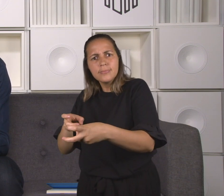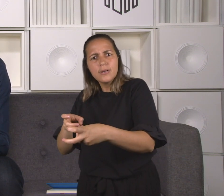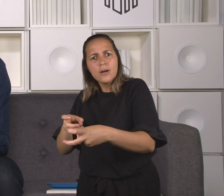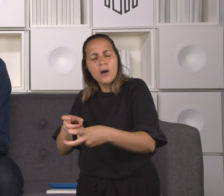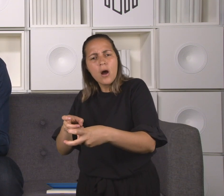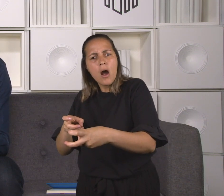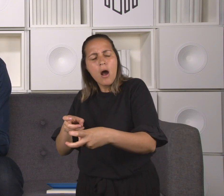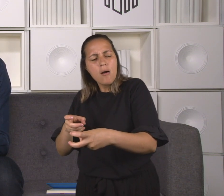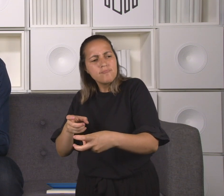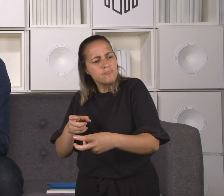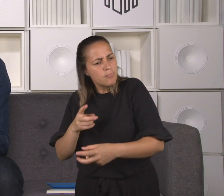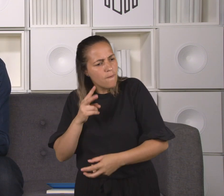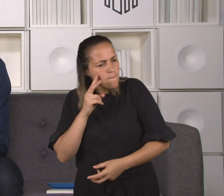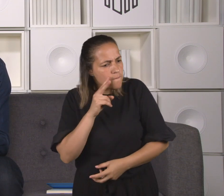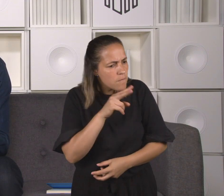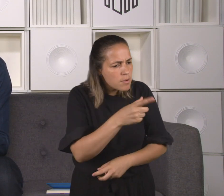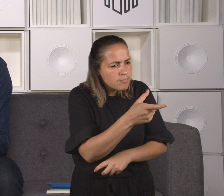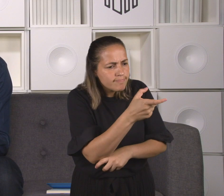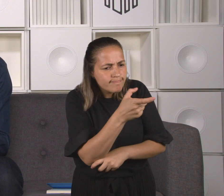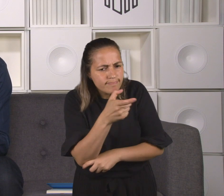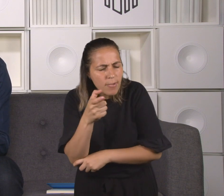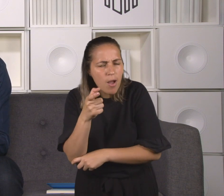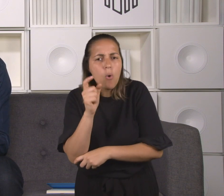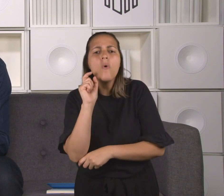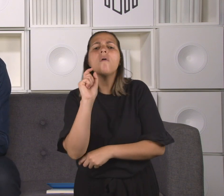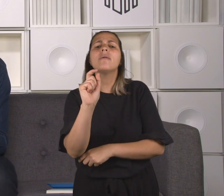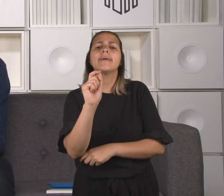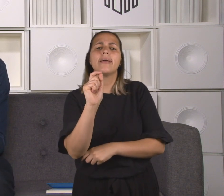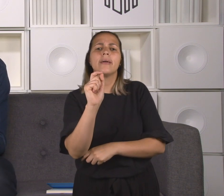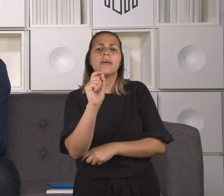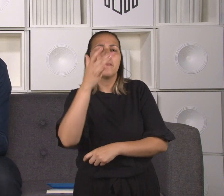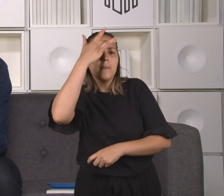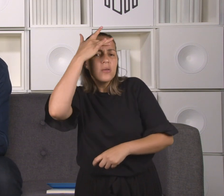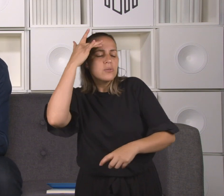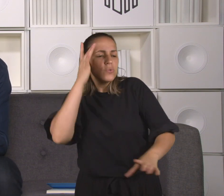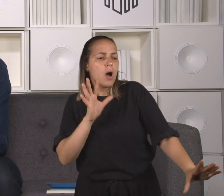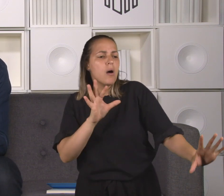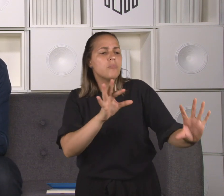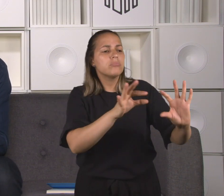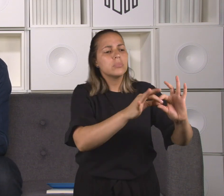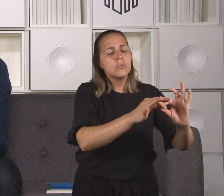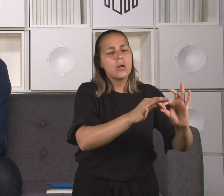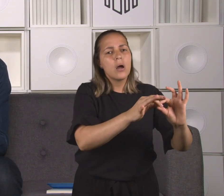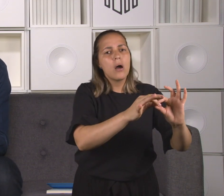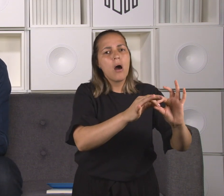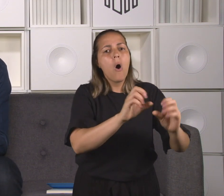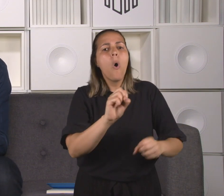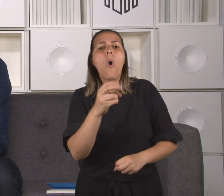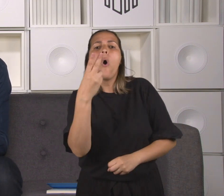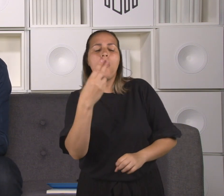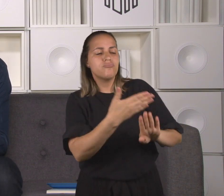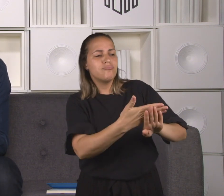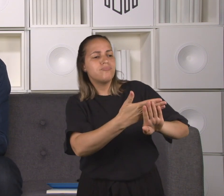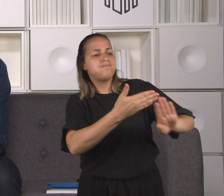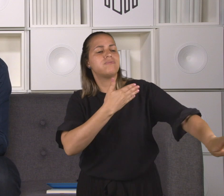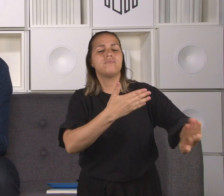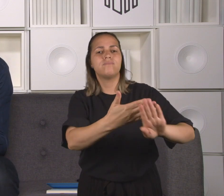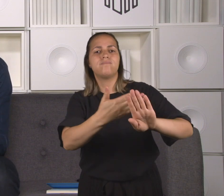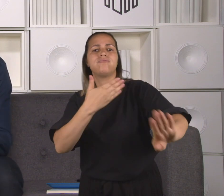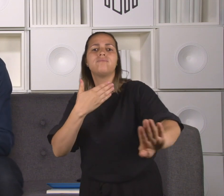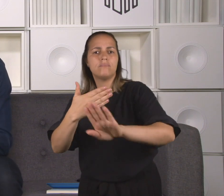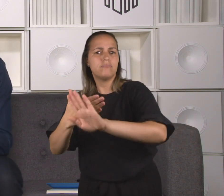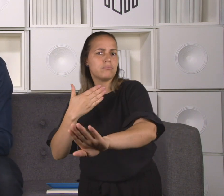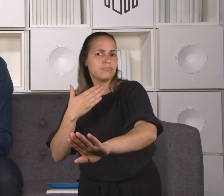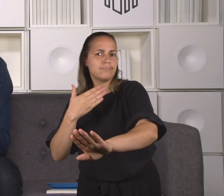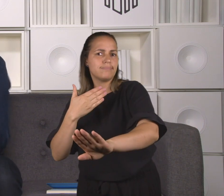ele cisão, divisão, ele não encontraria unidade, harmonia e paz.